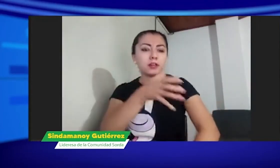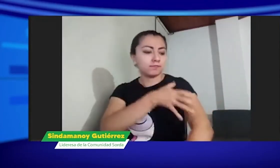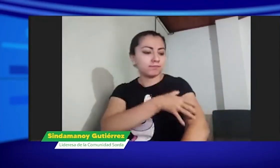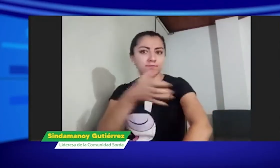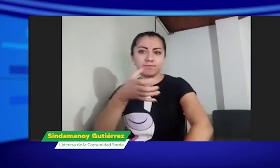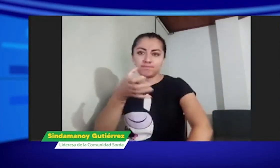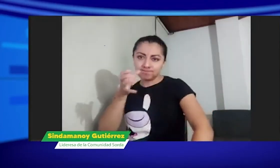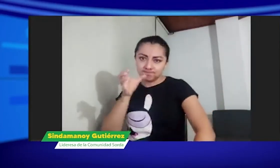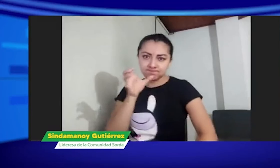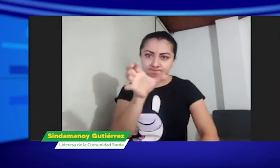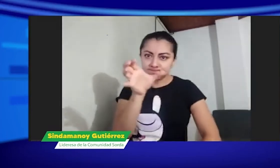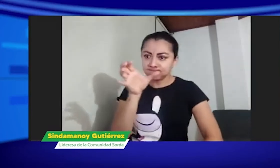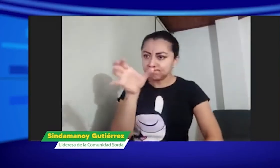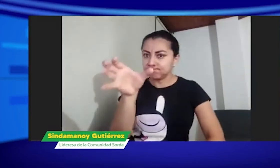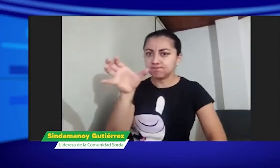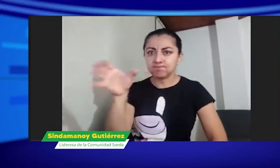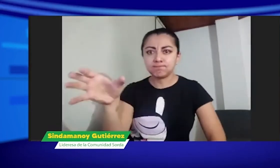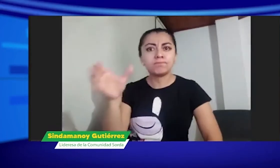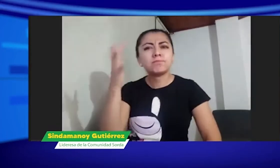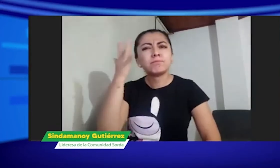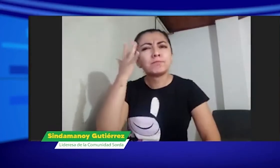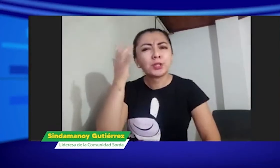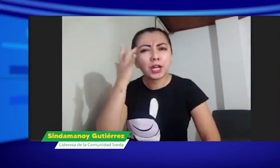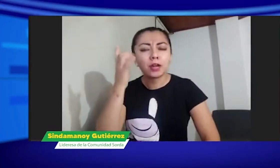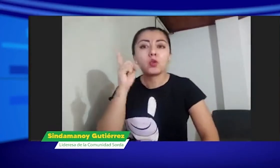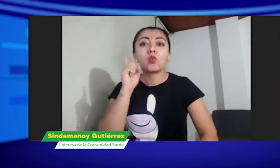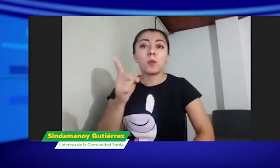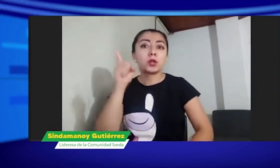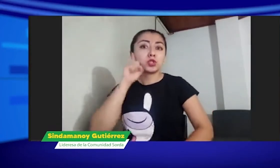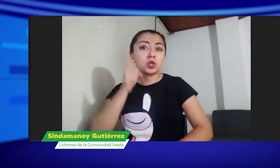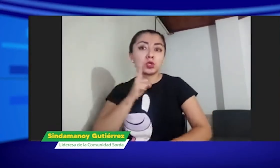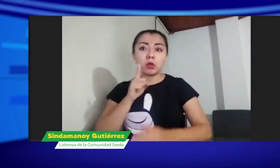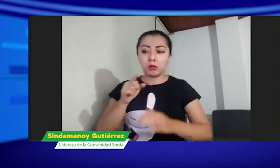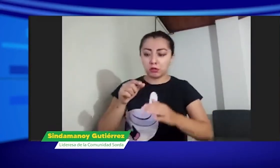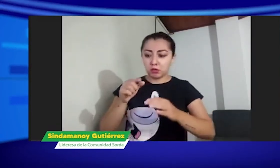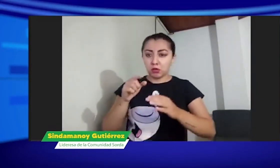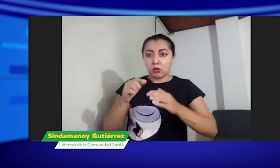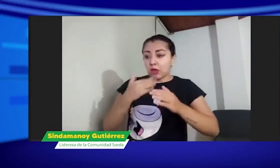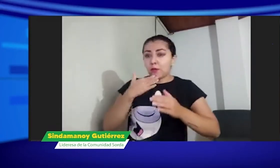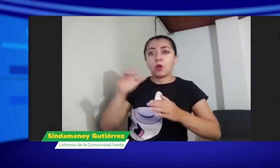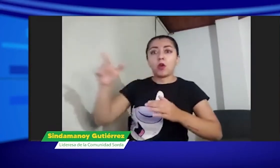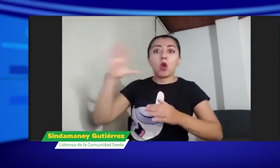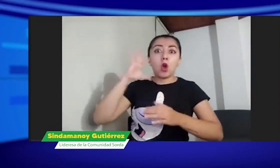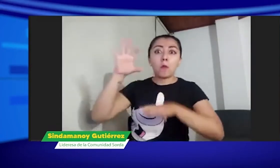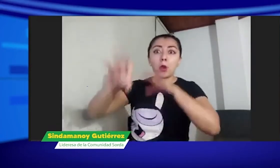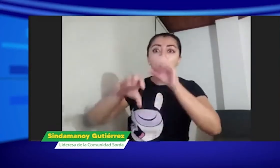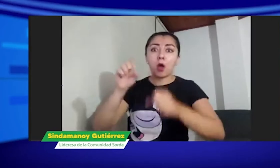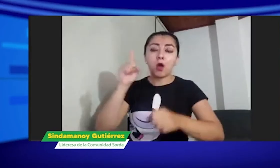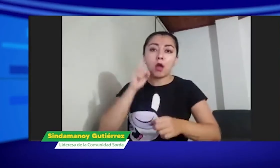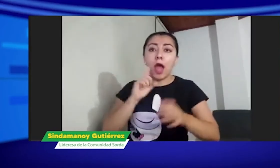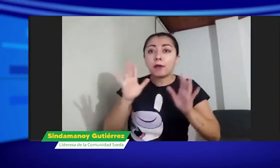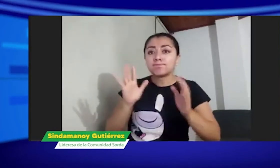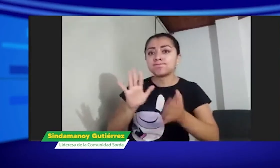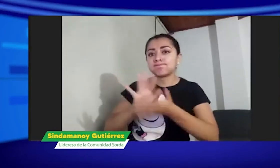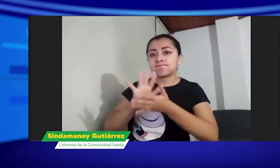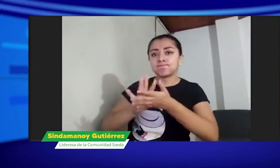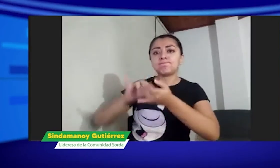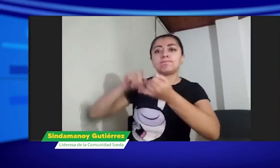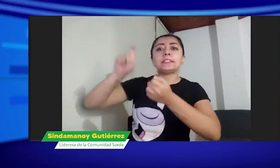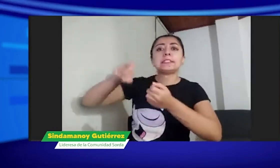también a los colectivos sordos hacen falta ese empoderamiento porque los oyentes están